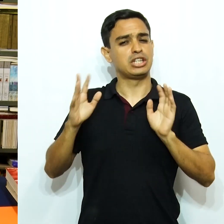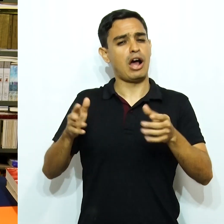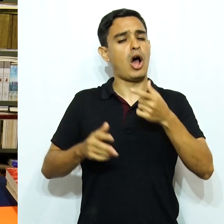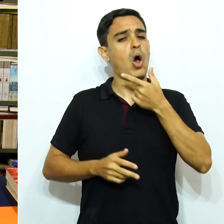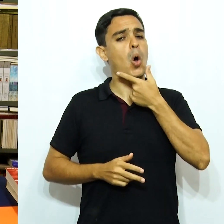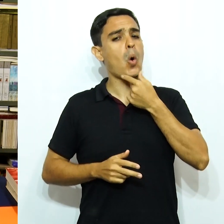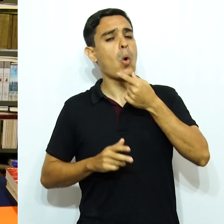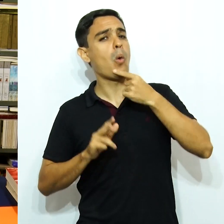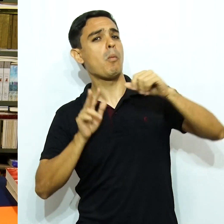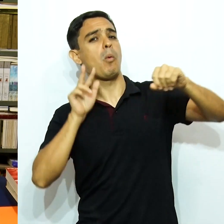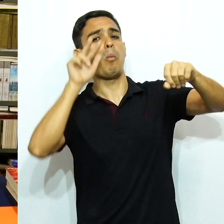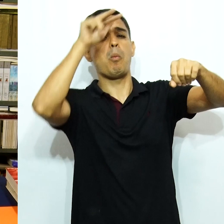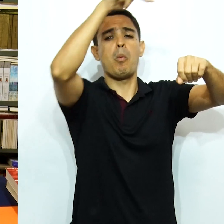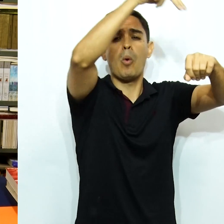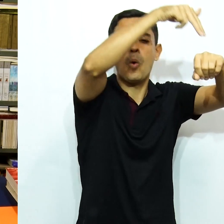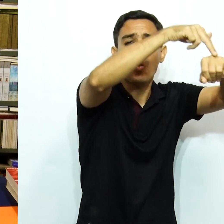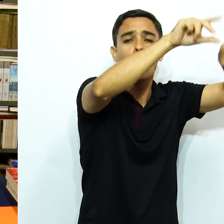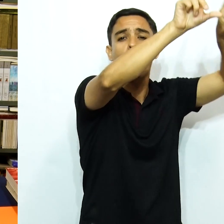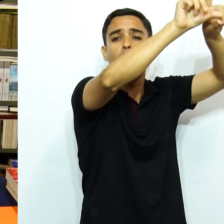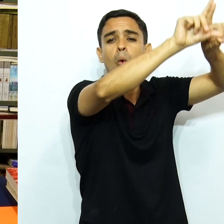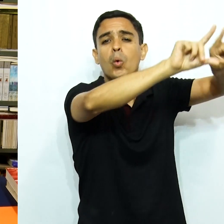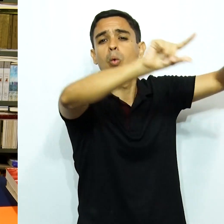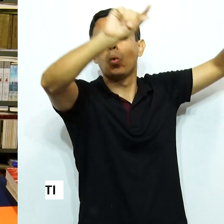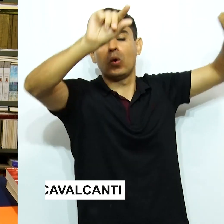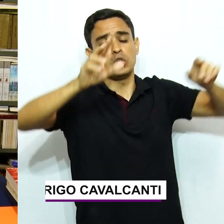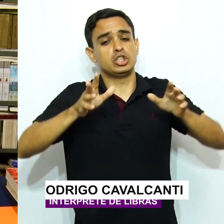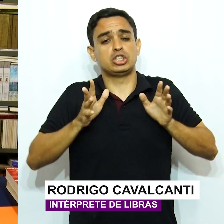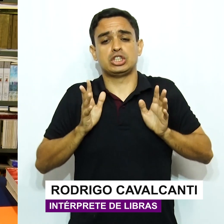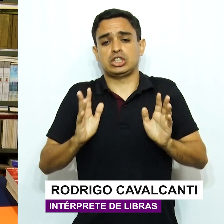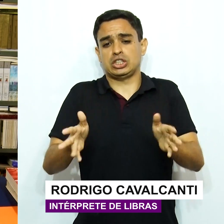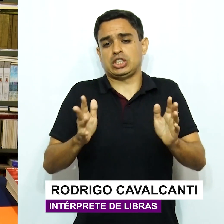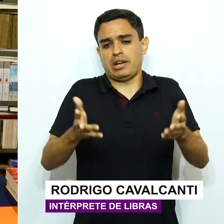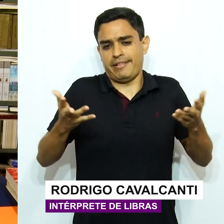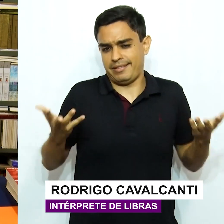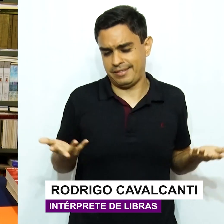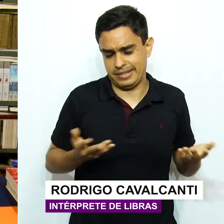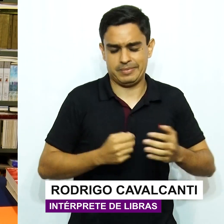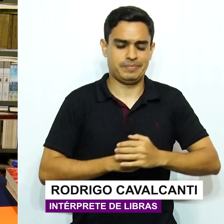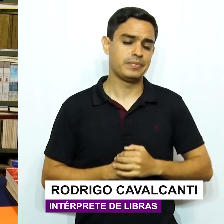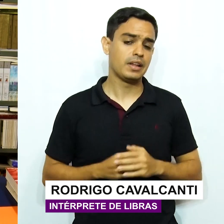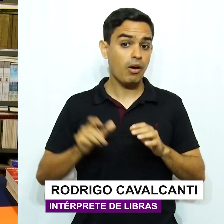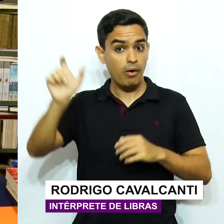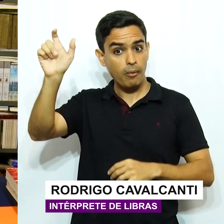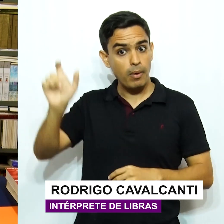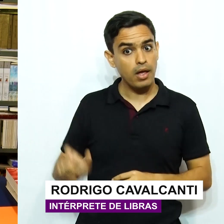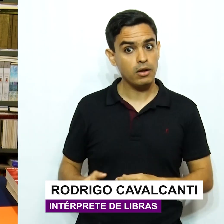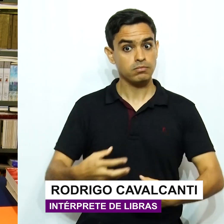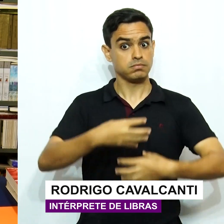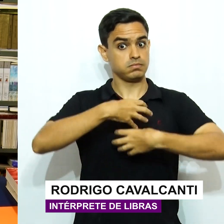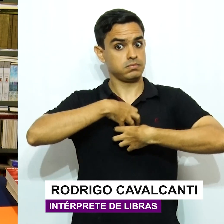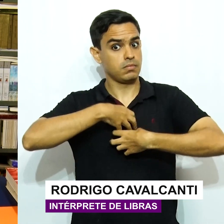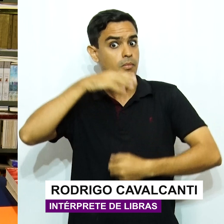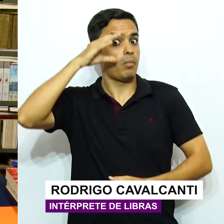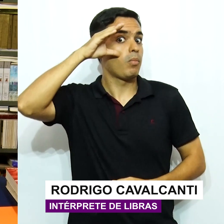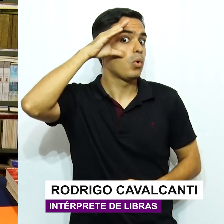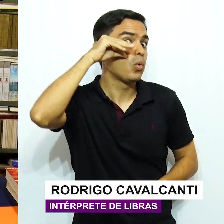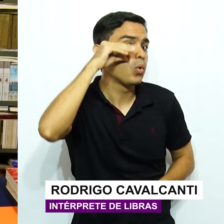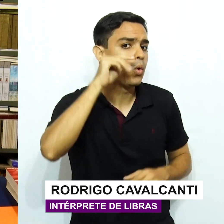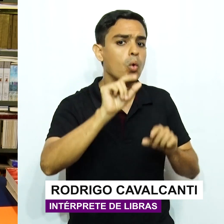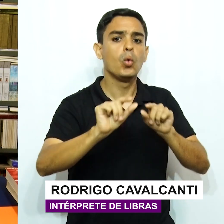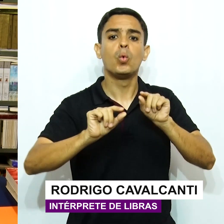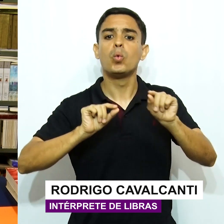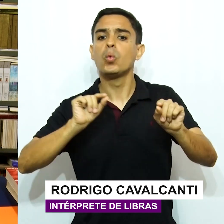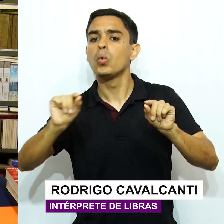chegado à Lua, e portanto já fazia sentido que despertasse no padre Jorge O'Grady essa curiosidade para saber